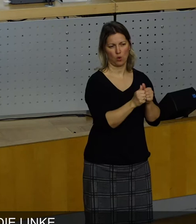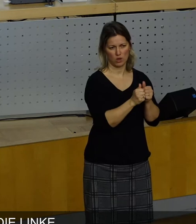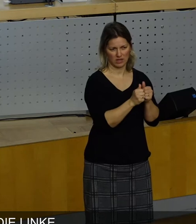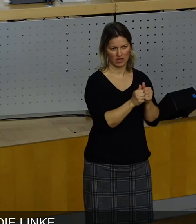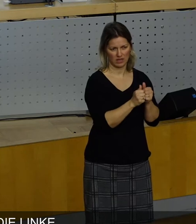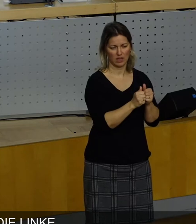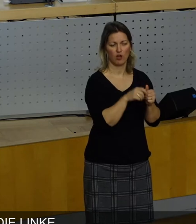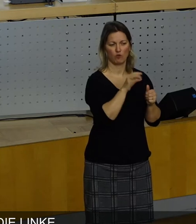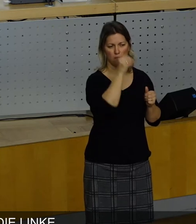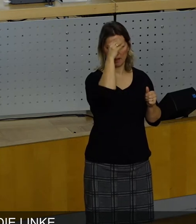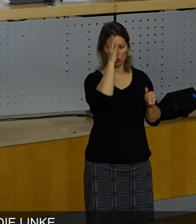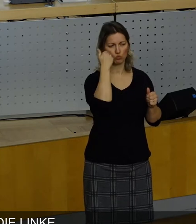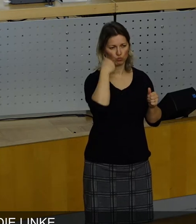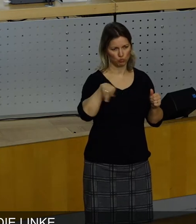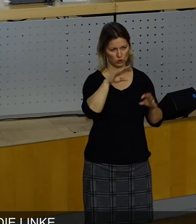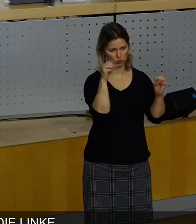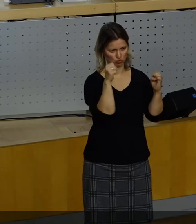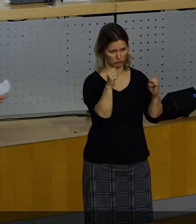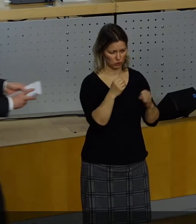für Bildung. Vielen Dank.